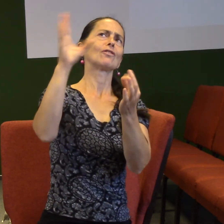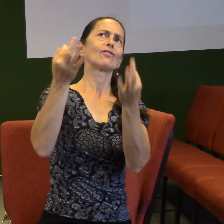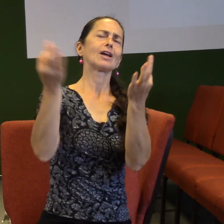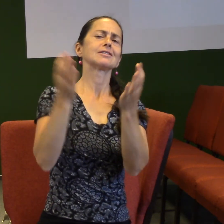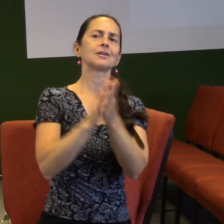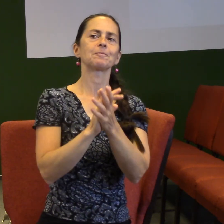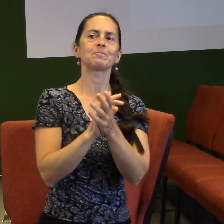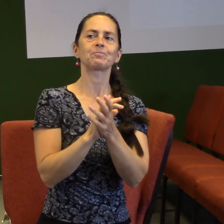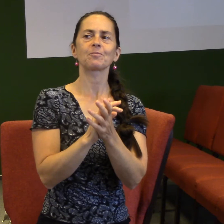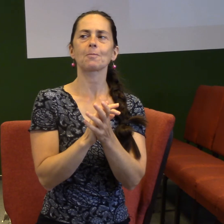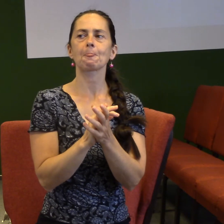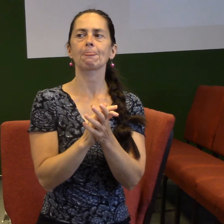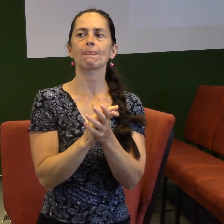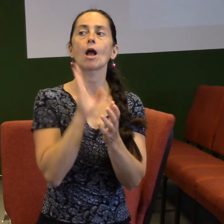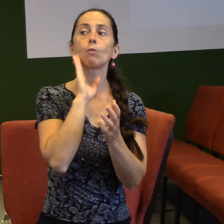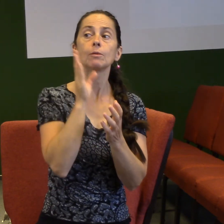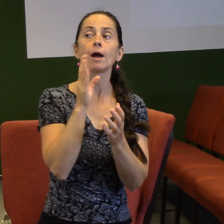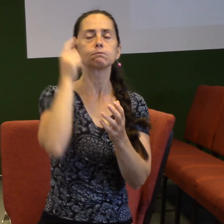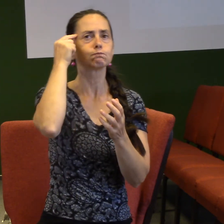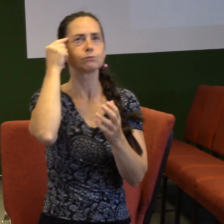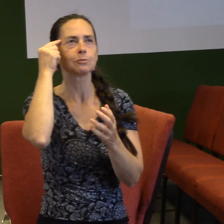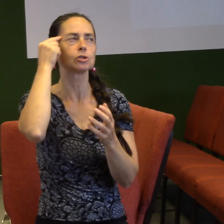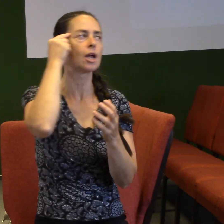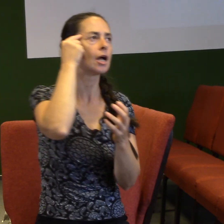Jenom když budeme přemýšlet o tom, jakou má náš zbor vizi.